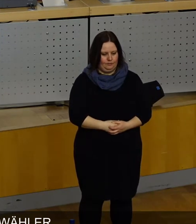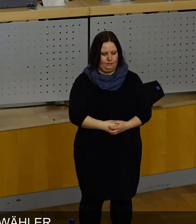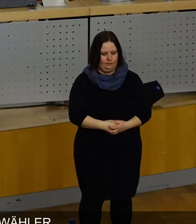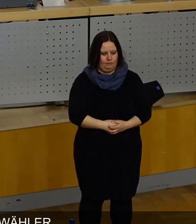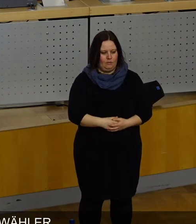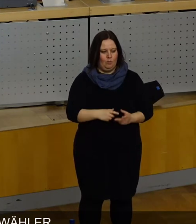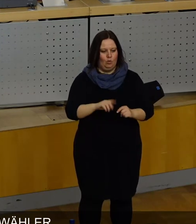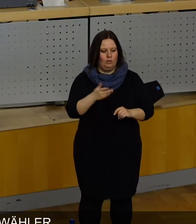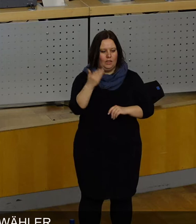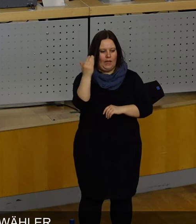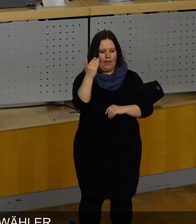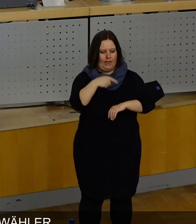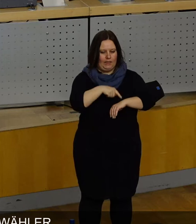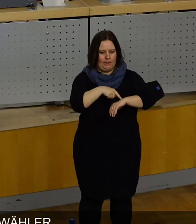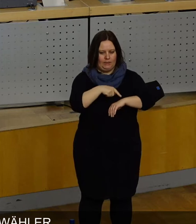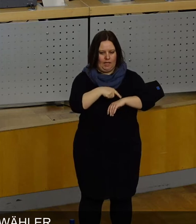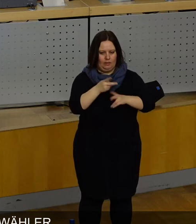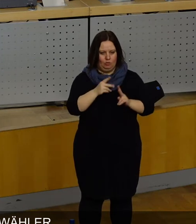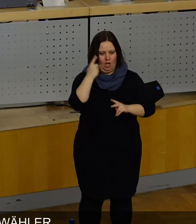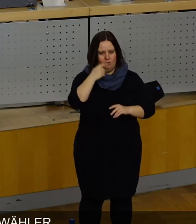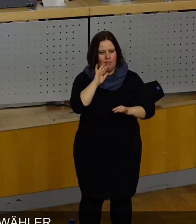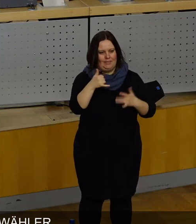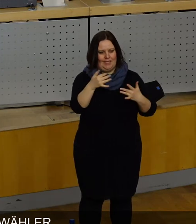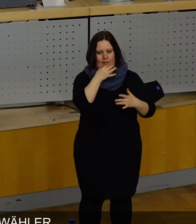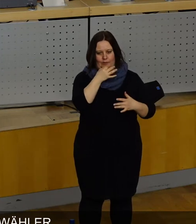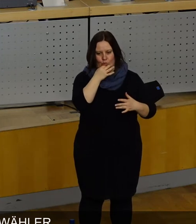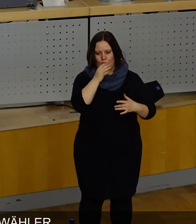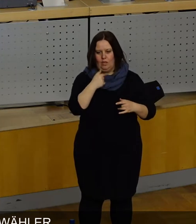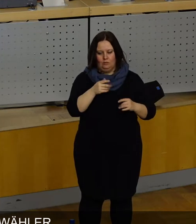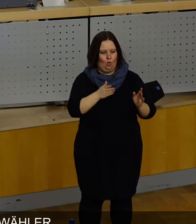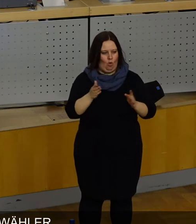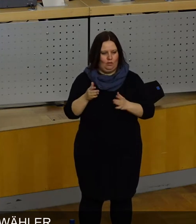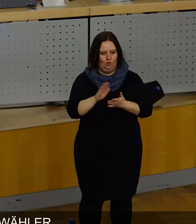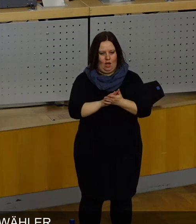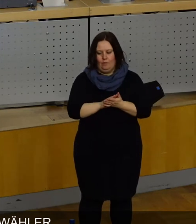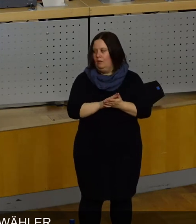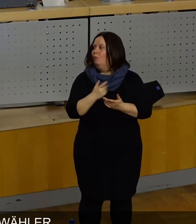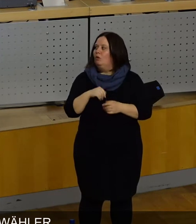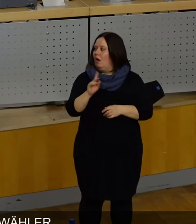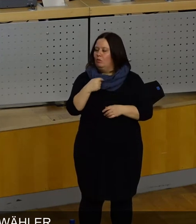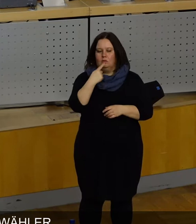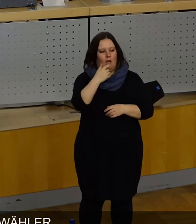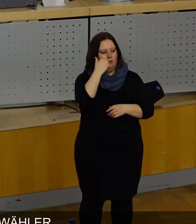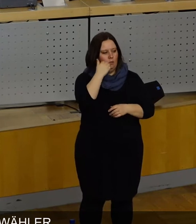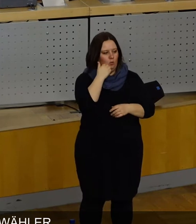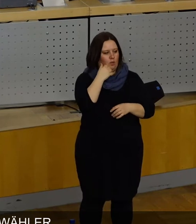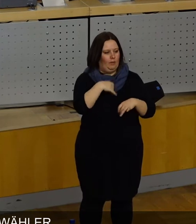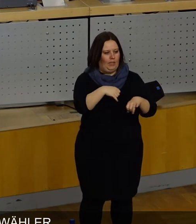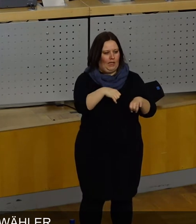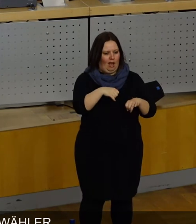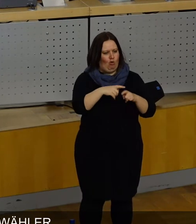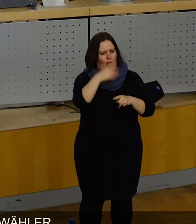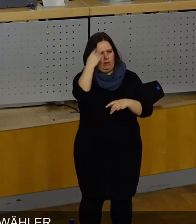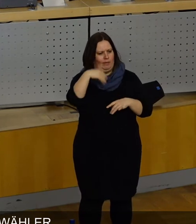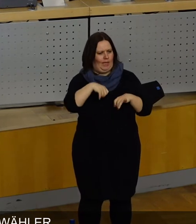wir sollten die Redezeit im Stadtrat auf sechs Minuten erhöhen, damit wir das ordentlich hinkriegen. Gerade eben habe ich gehört, die Mütter mit den Kinderwagen, es gibt auch Männer